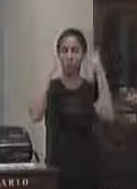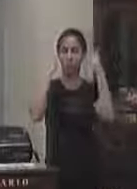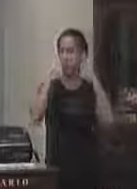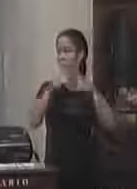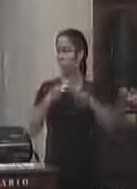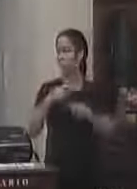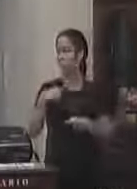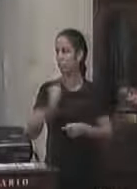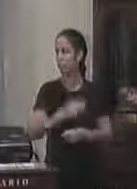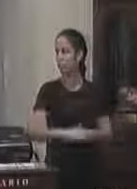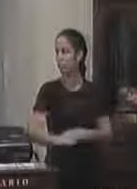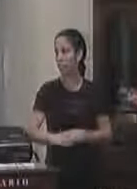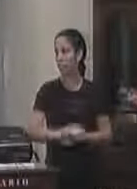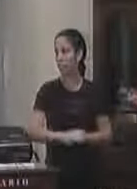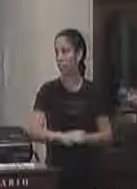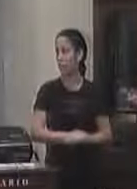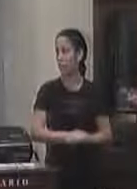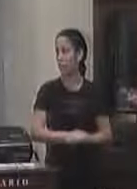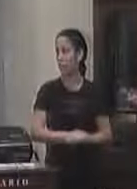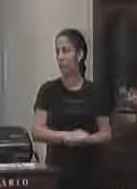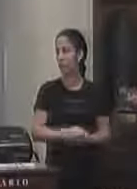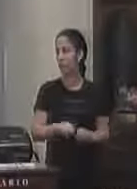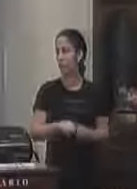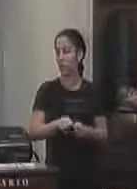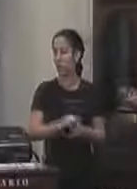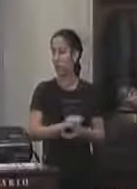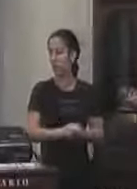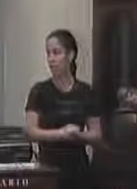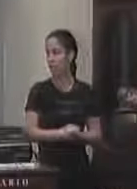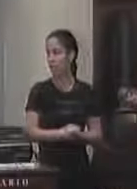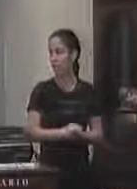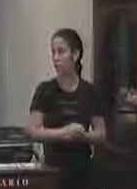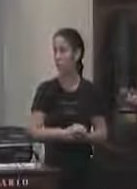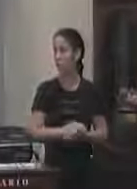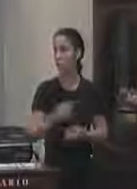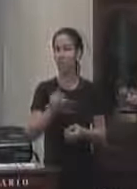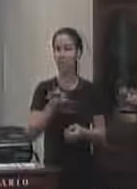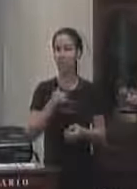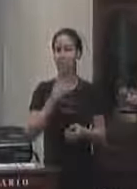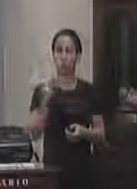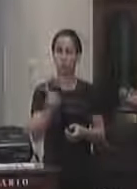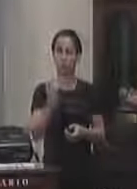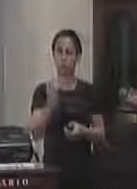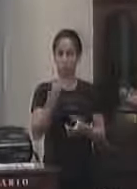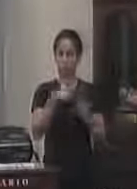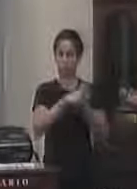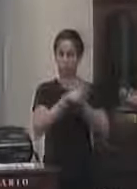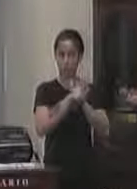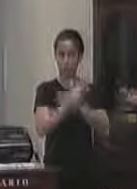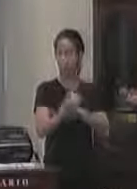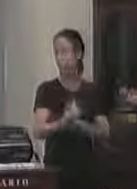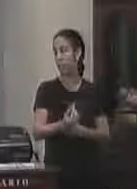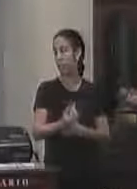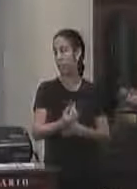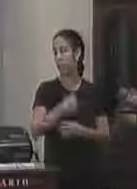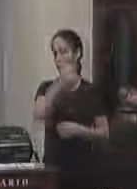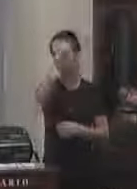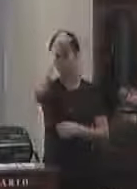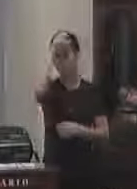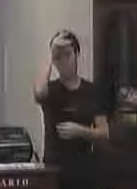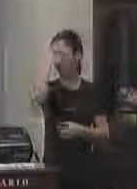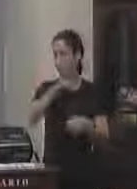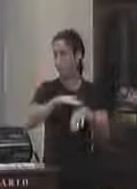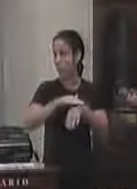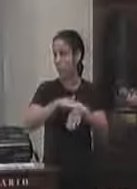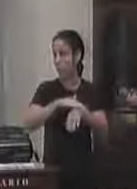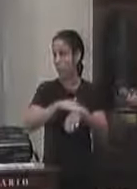com o nosso pequenininho e também a única pergunta que tenho para a senhora é o prefeito a gente